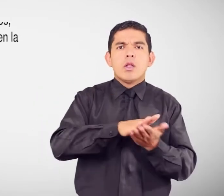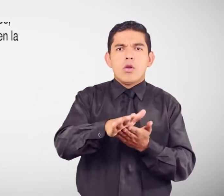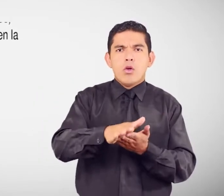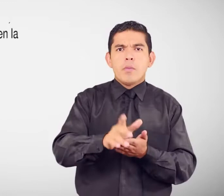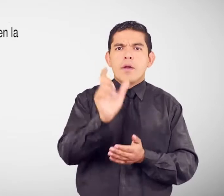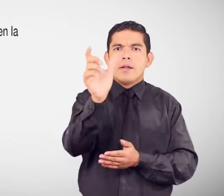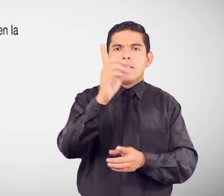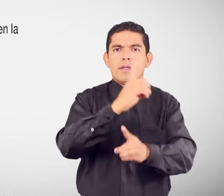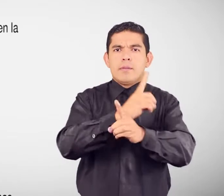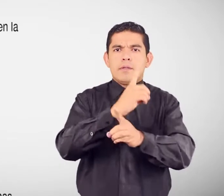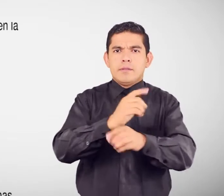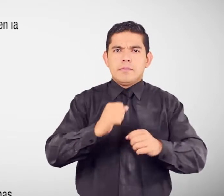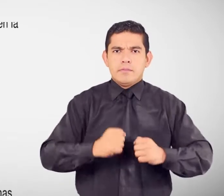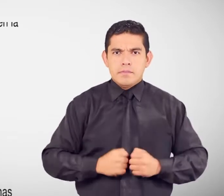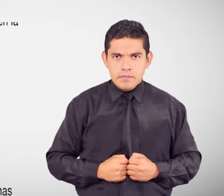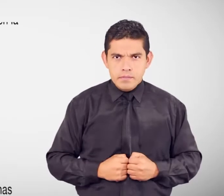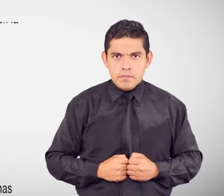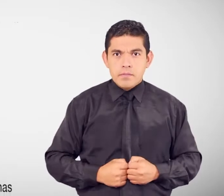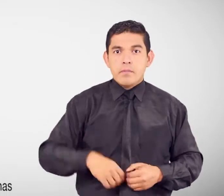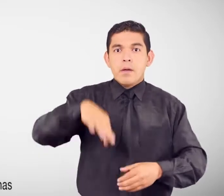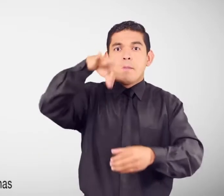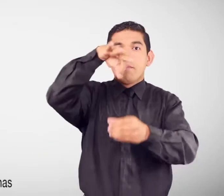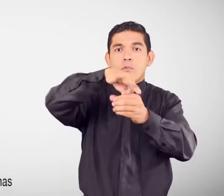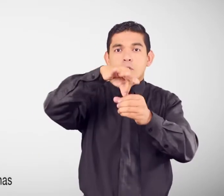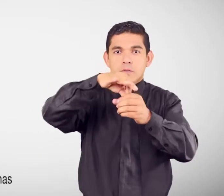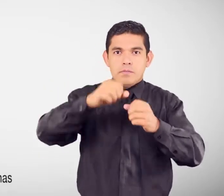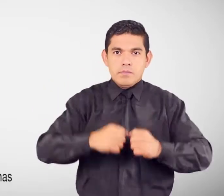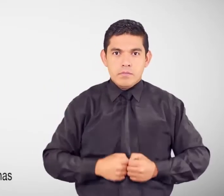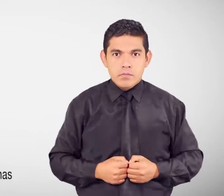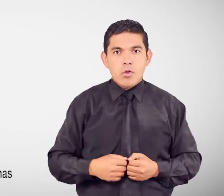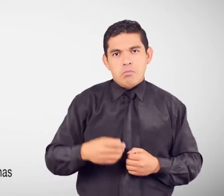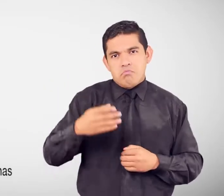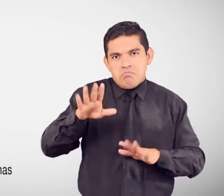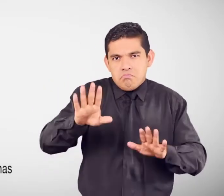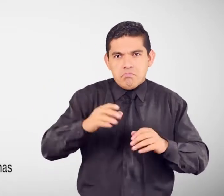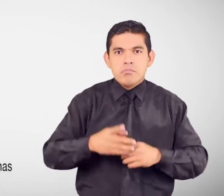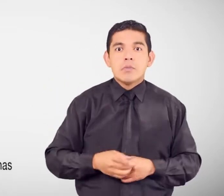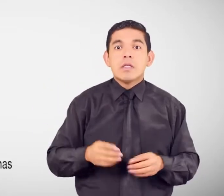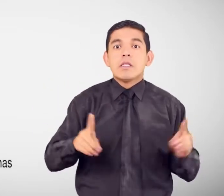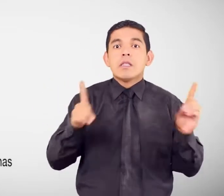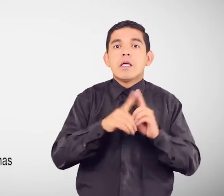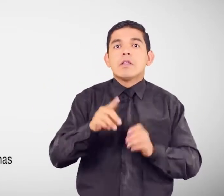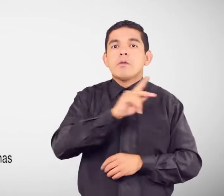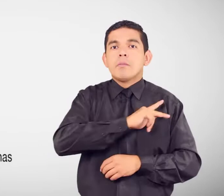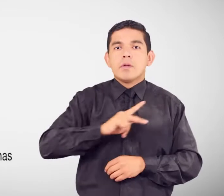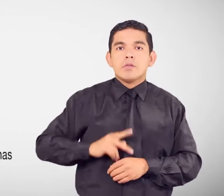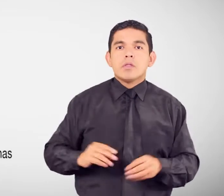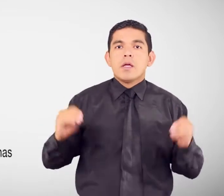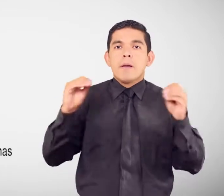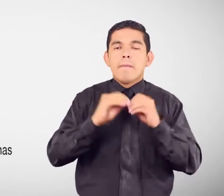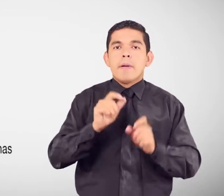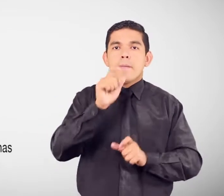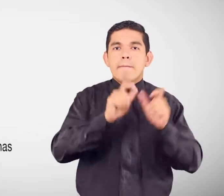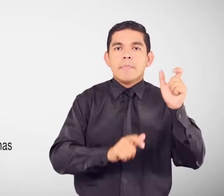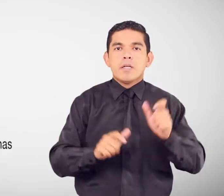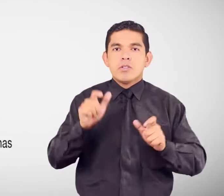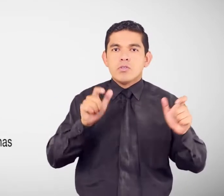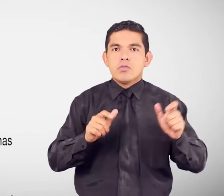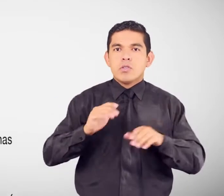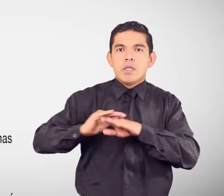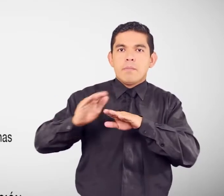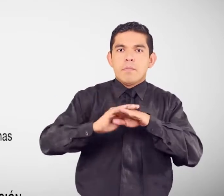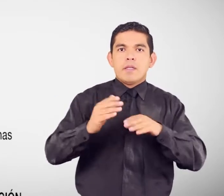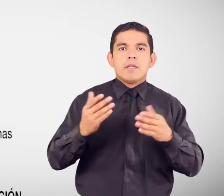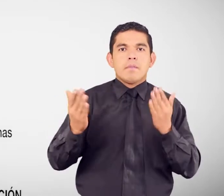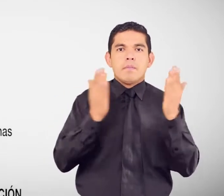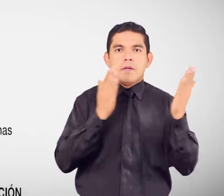Del carné de discapacidad Papeleta de votación Opcional Datos personales Y de las personas Que deseas invitar a